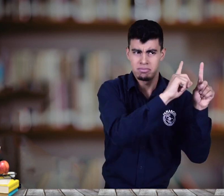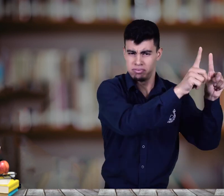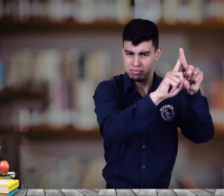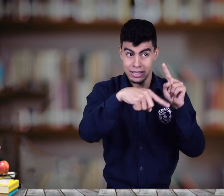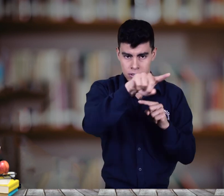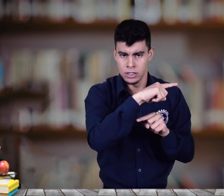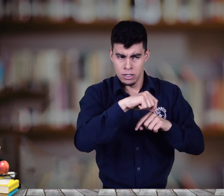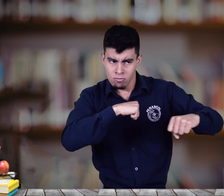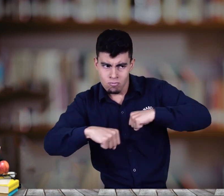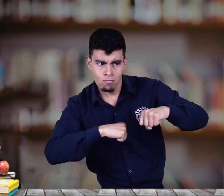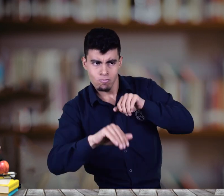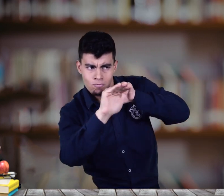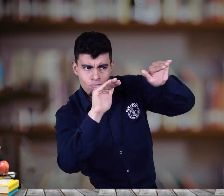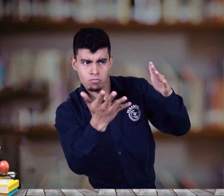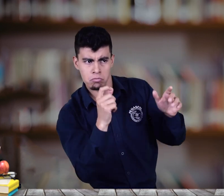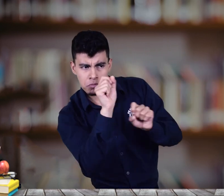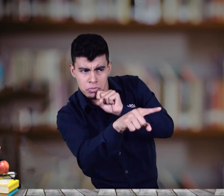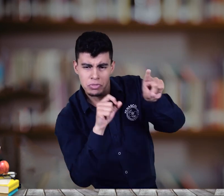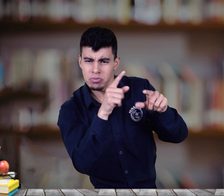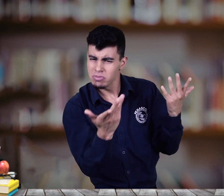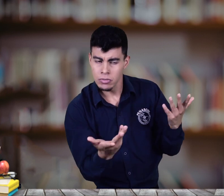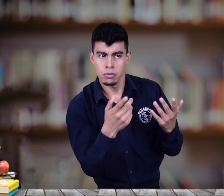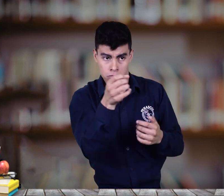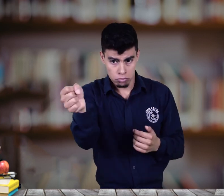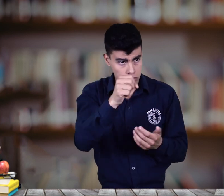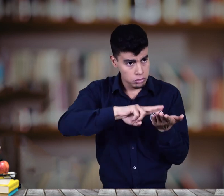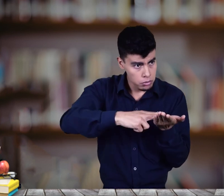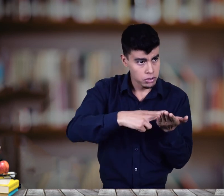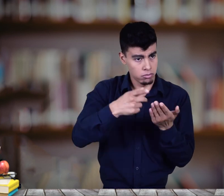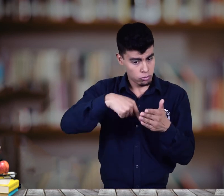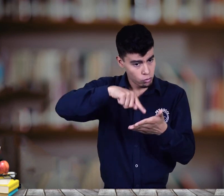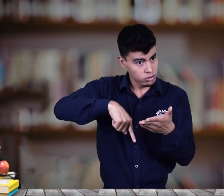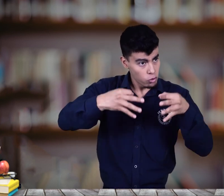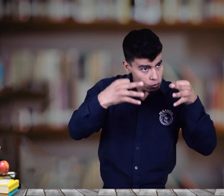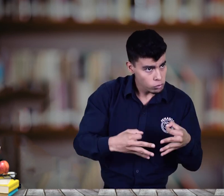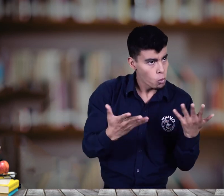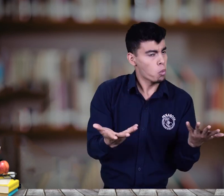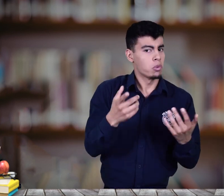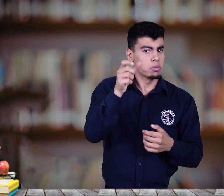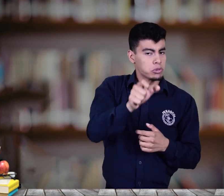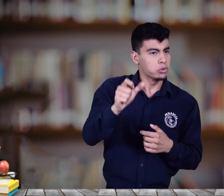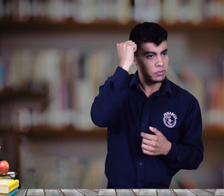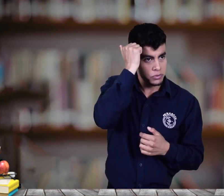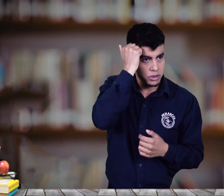indaguen sobre la contratación oportuna de los apoyos educativos y todo lo pertinente para la educación de los niños sordos.